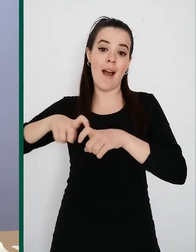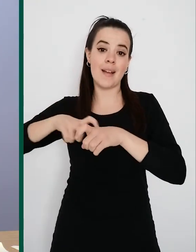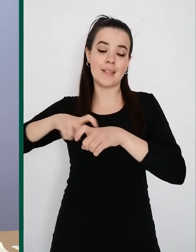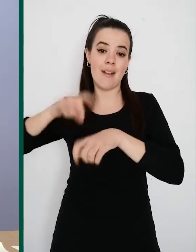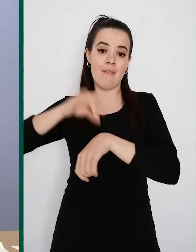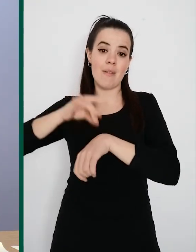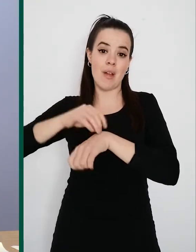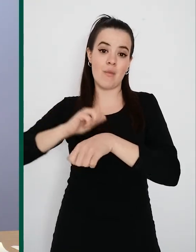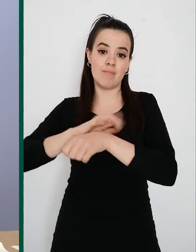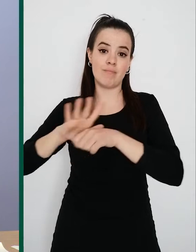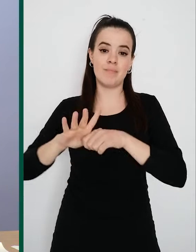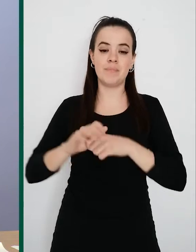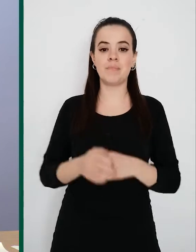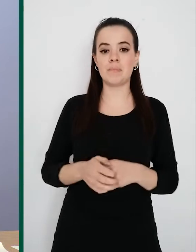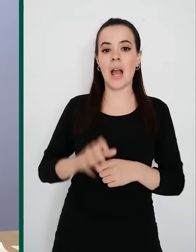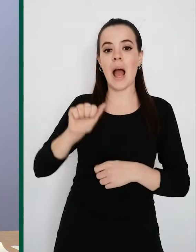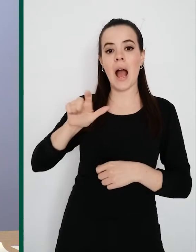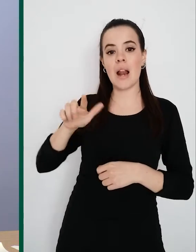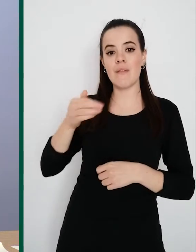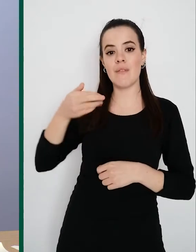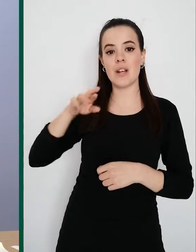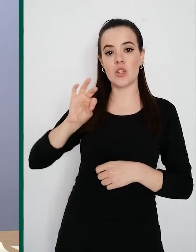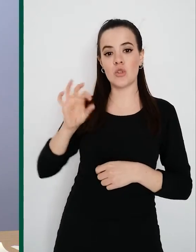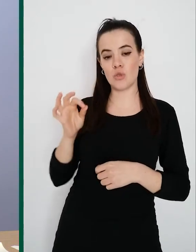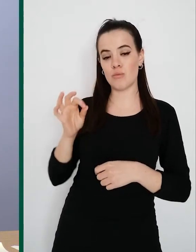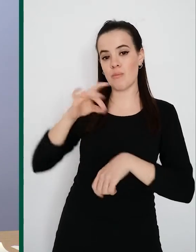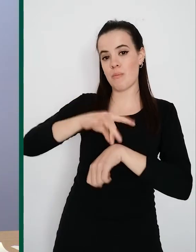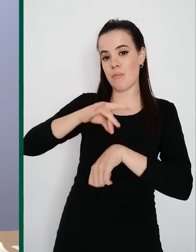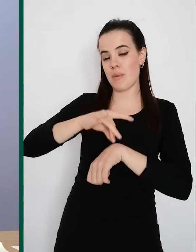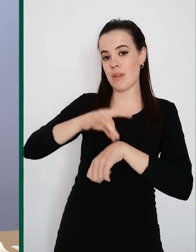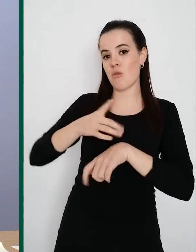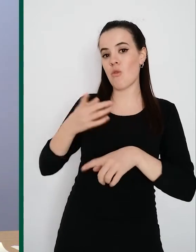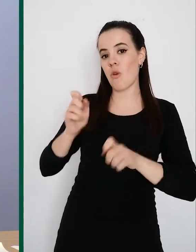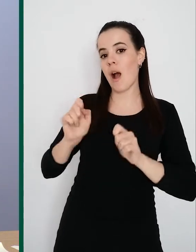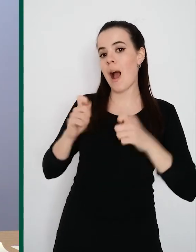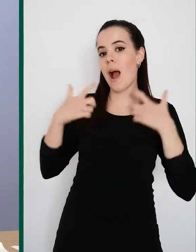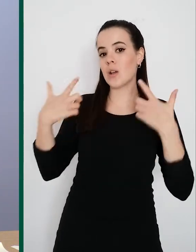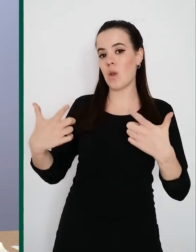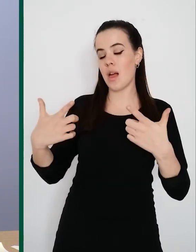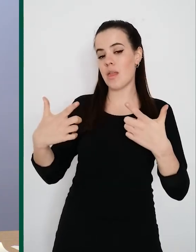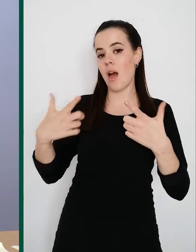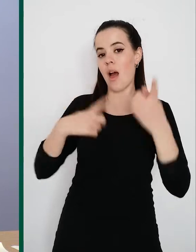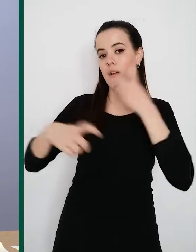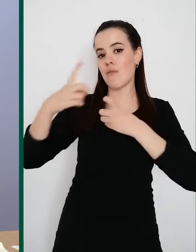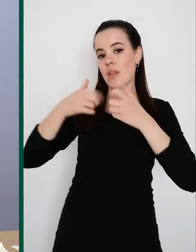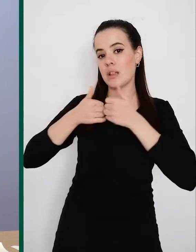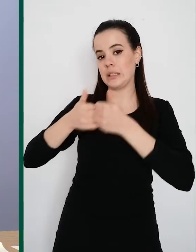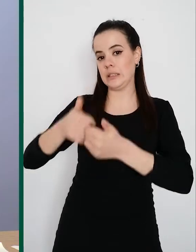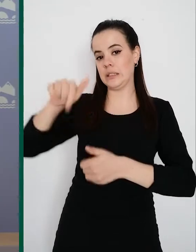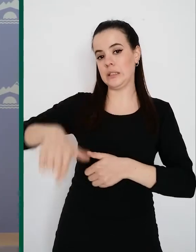Alberto, si nos puedes actualizar, el doctor Lafuente nos va a actualizar la información asistencial a día de hoy aquí en el sistema público de La Rioja. Más